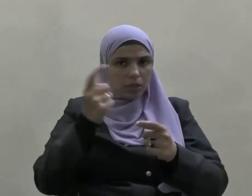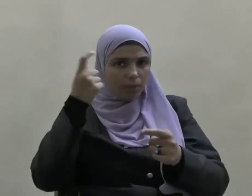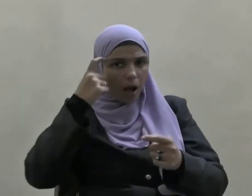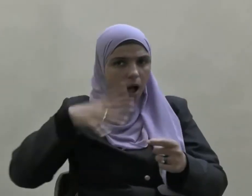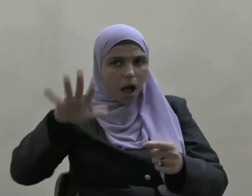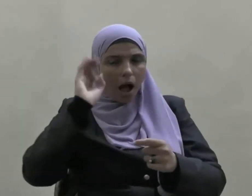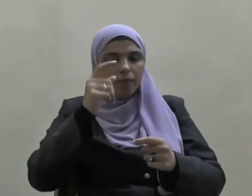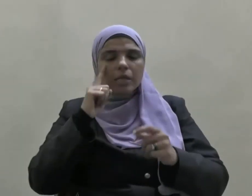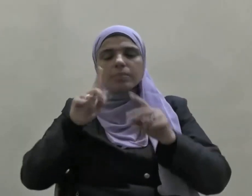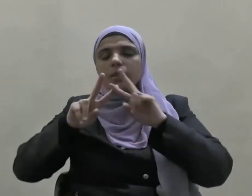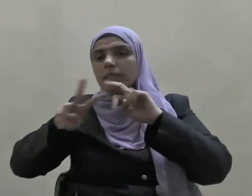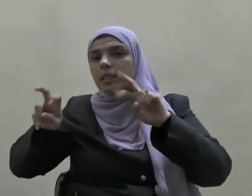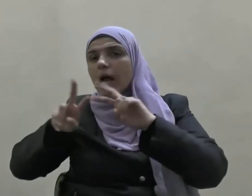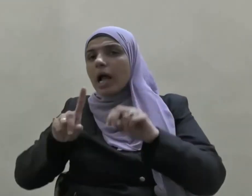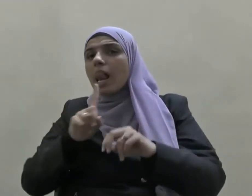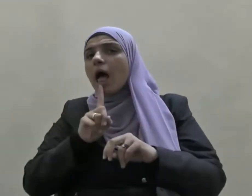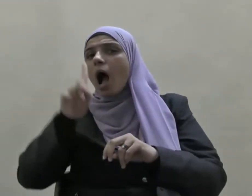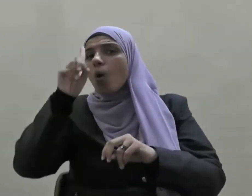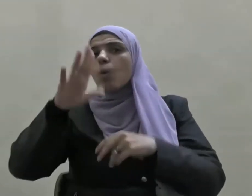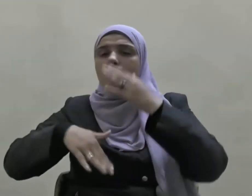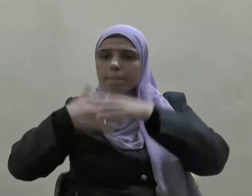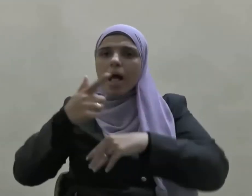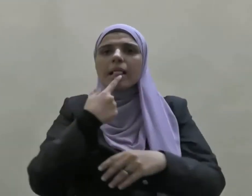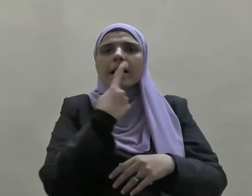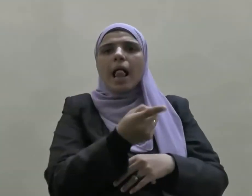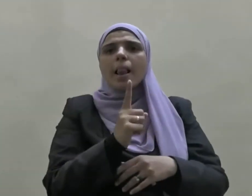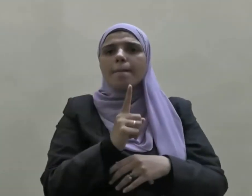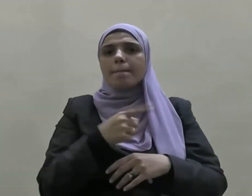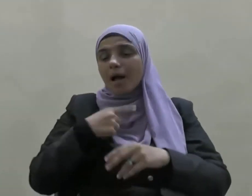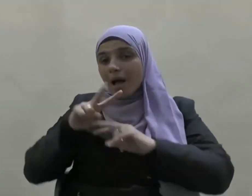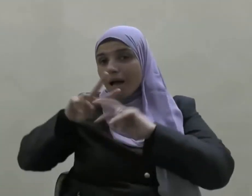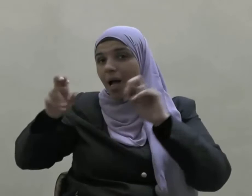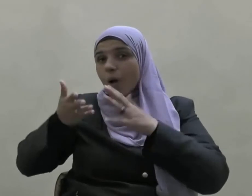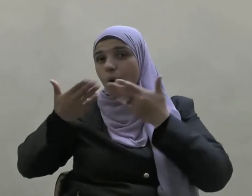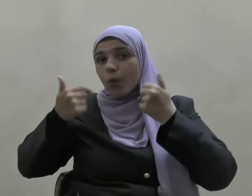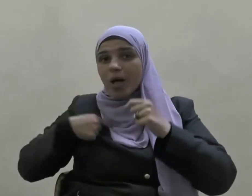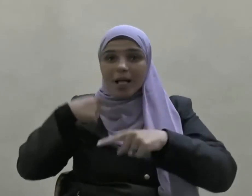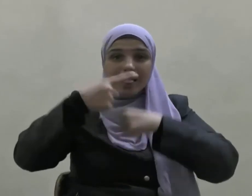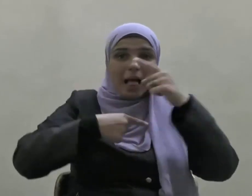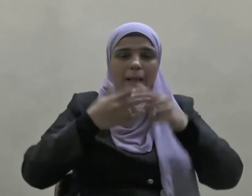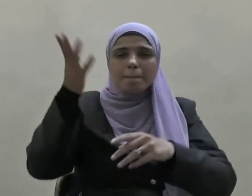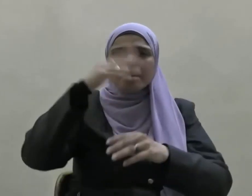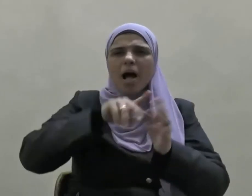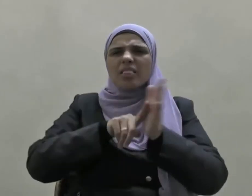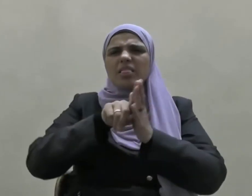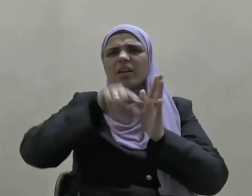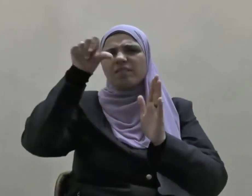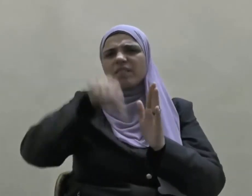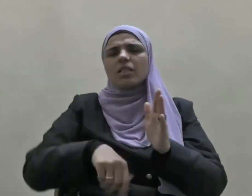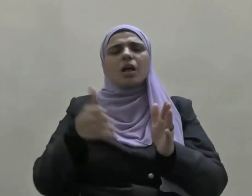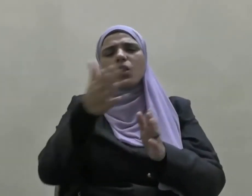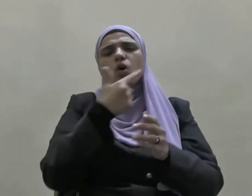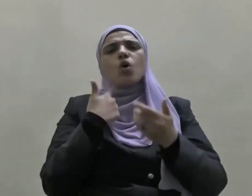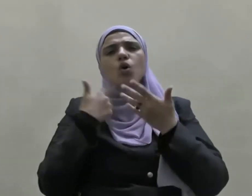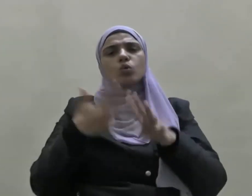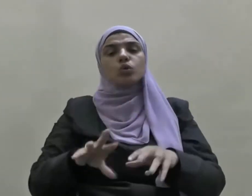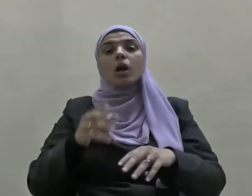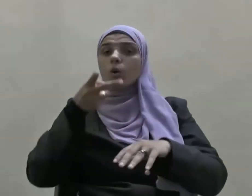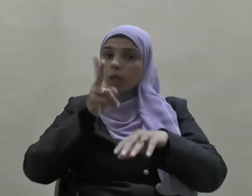وأن نتفبت حتى لا نسقط في مكائد أعدائنا ويجب